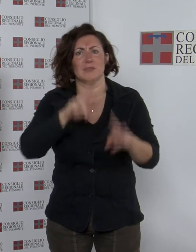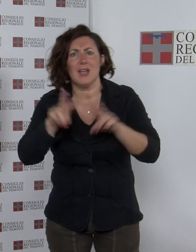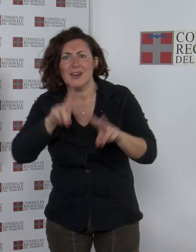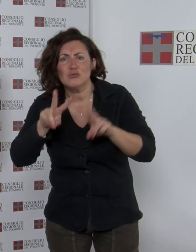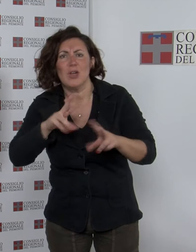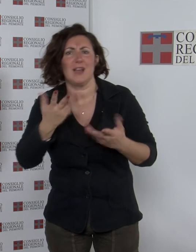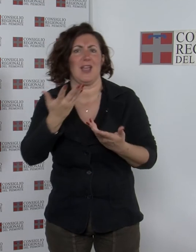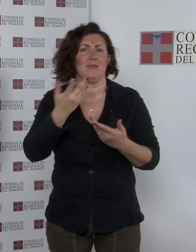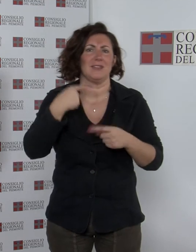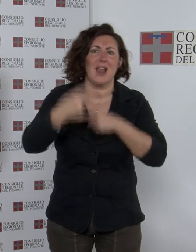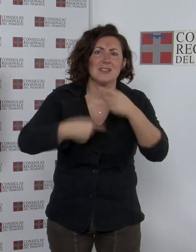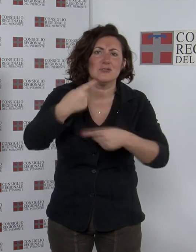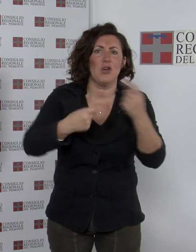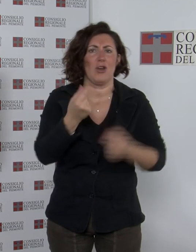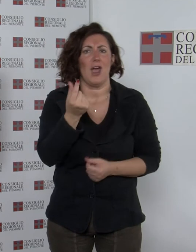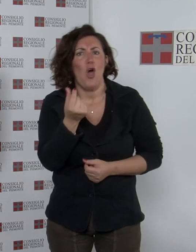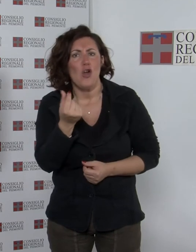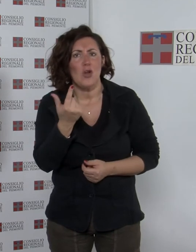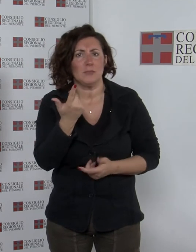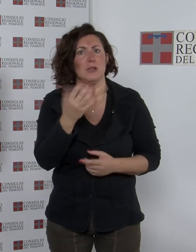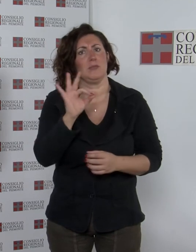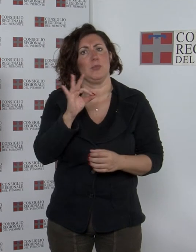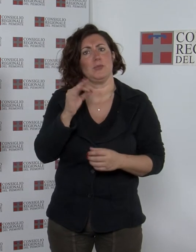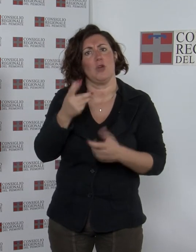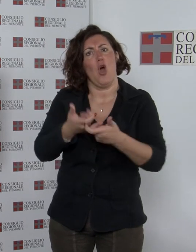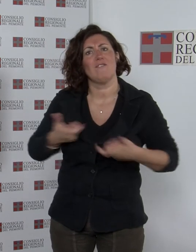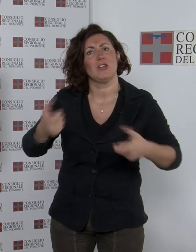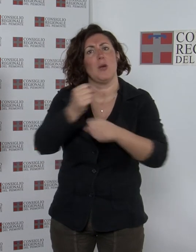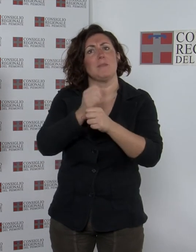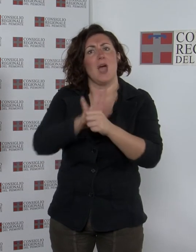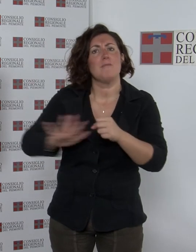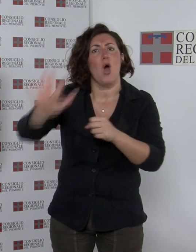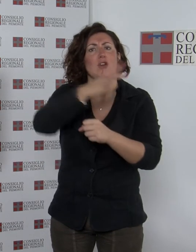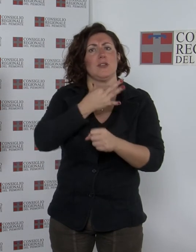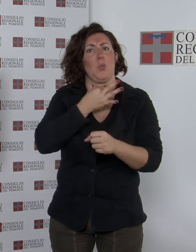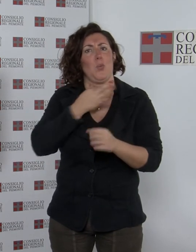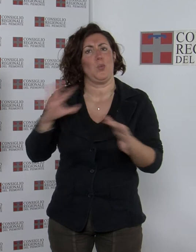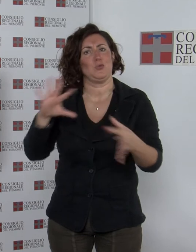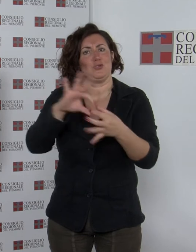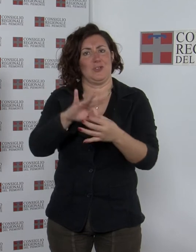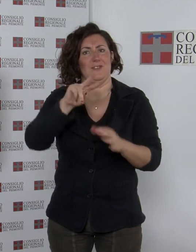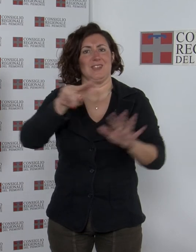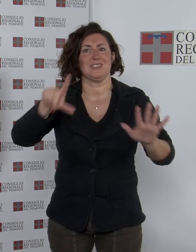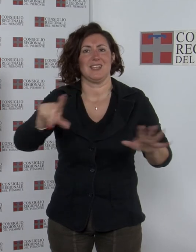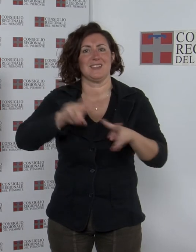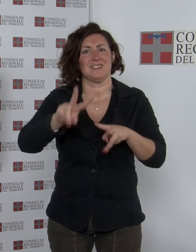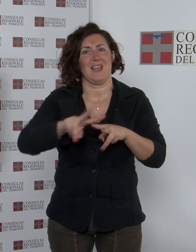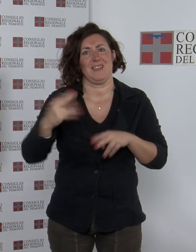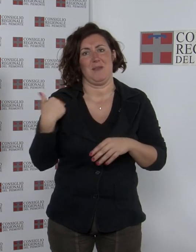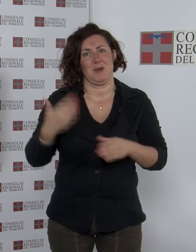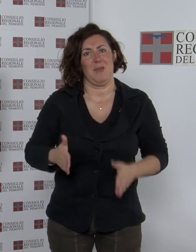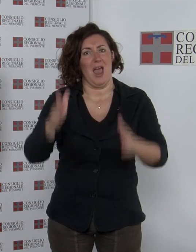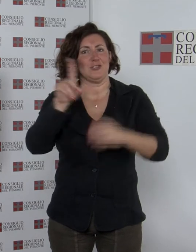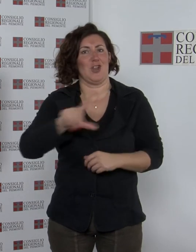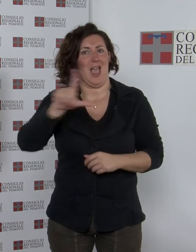del convegno in piemonte con gusto tenuto a palazzo lascaris il 27 settembre con la presentazione dei servizi di attualità e